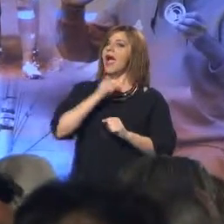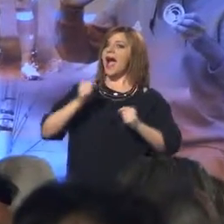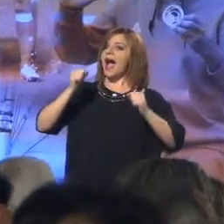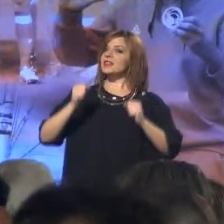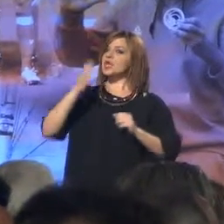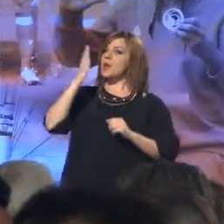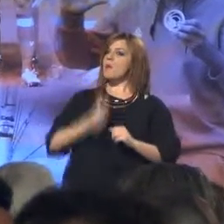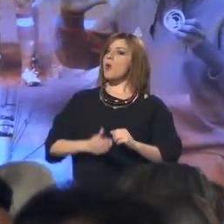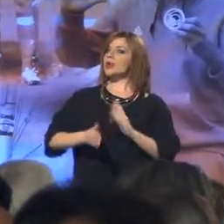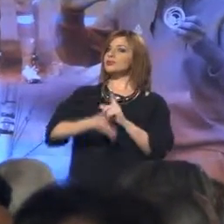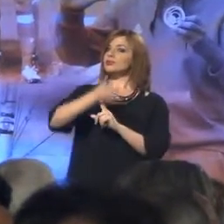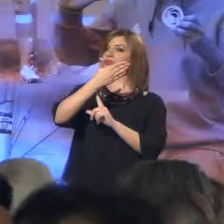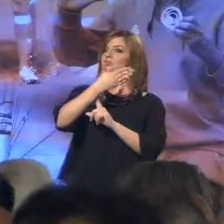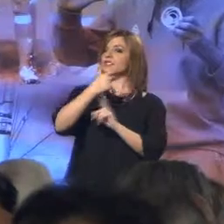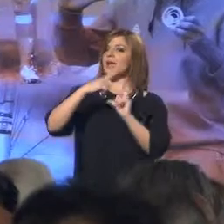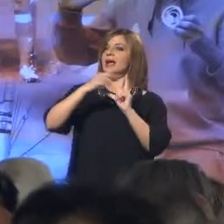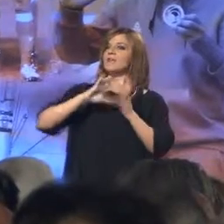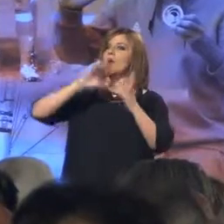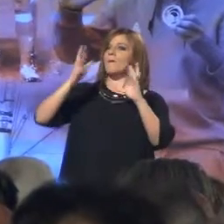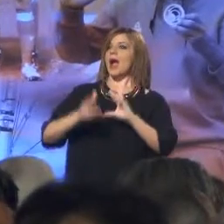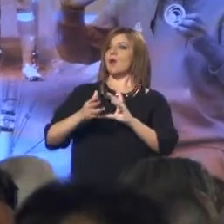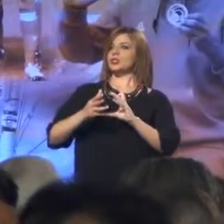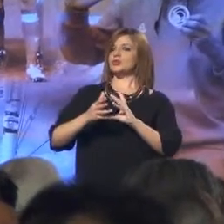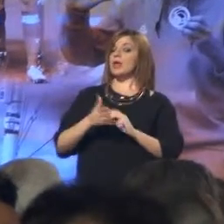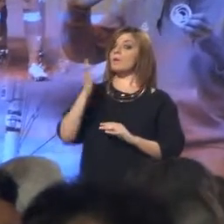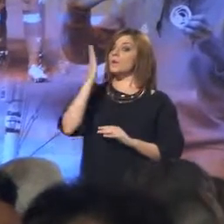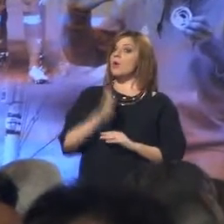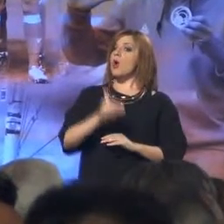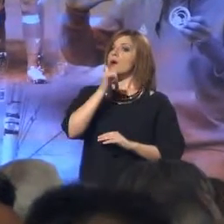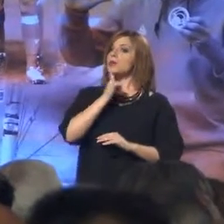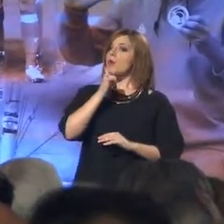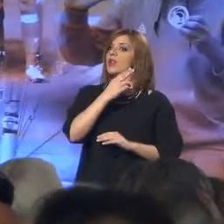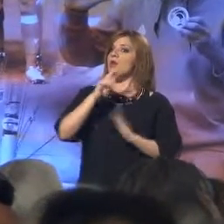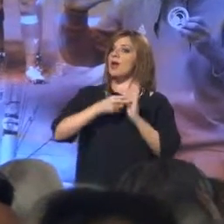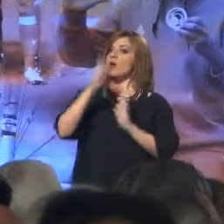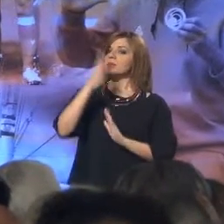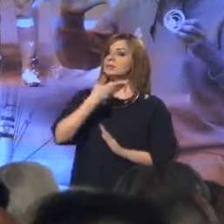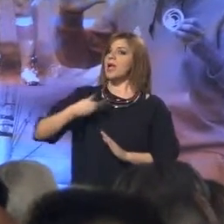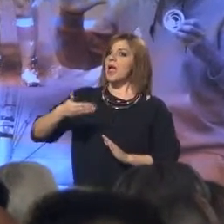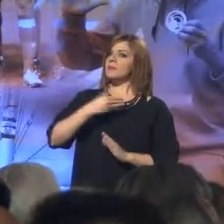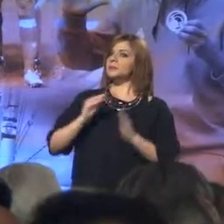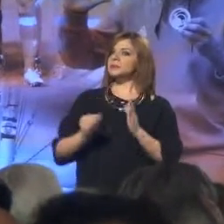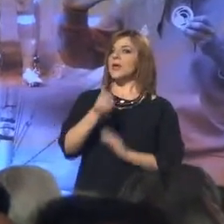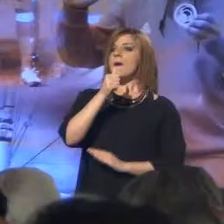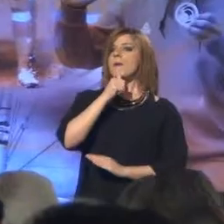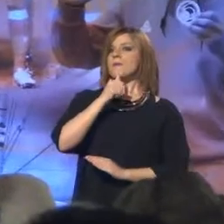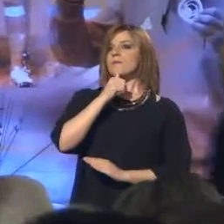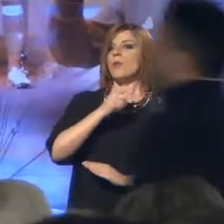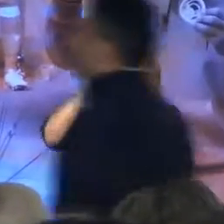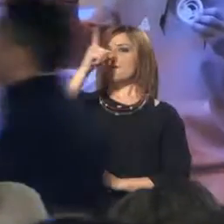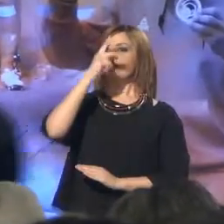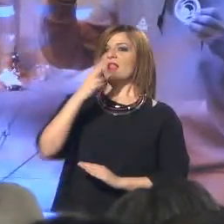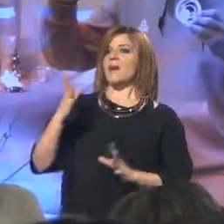και κρατά ψηλά την Κύπρο στο διεθνή χώρο. Αντέχει την οικονομική κρίση και μας κάνει περήφανος με τις επιτυχίες του.